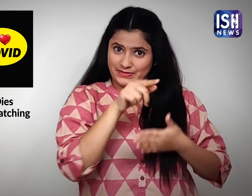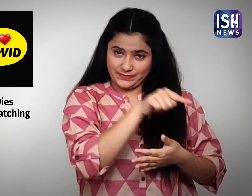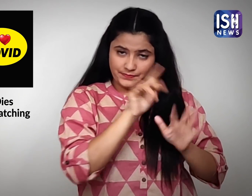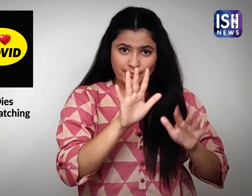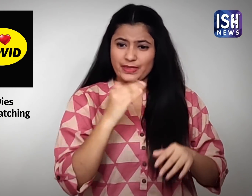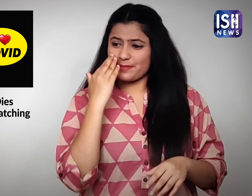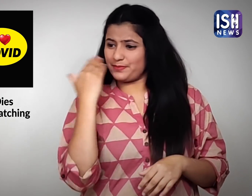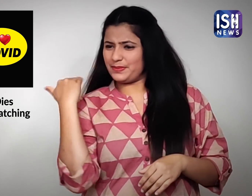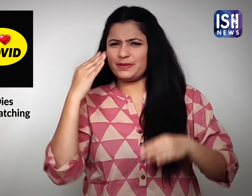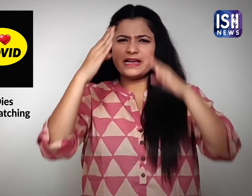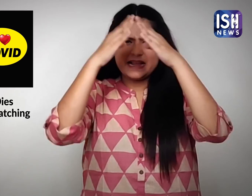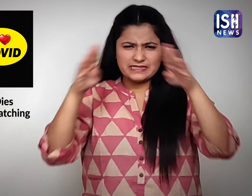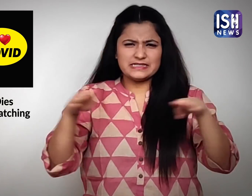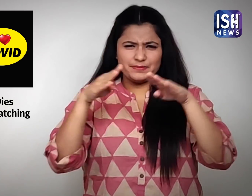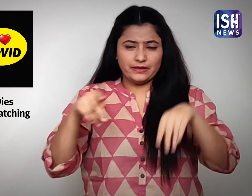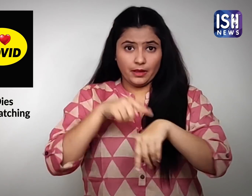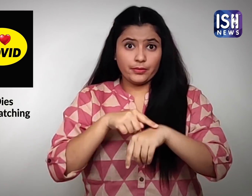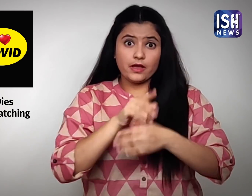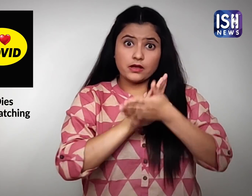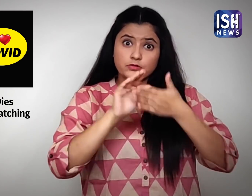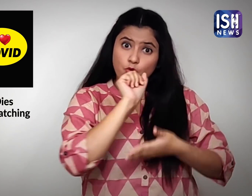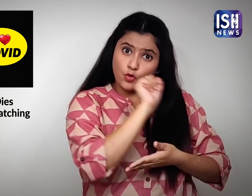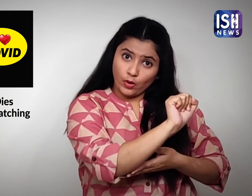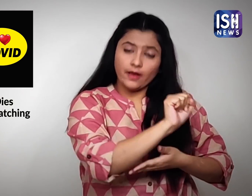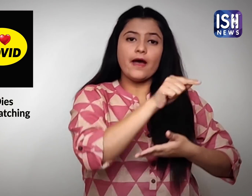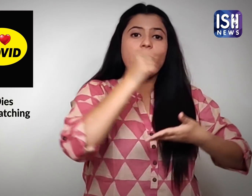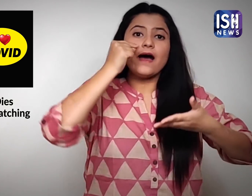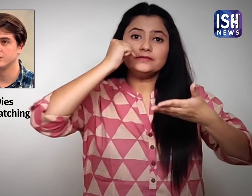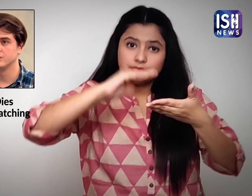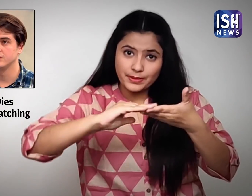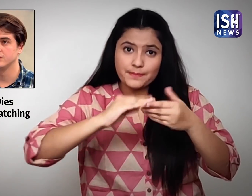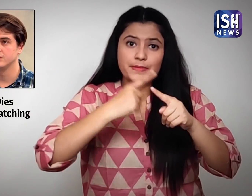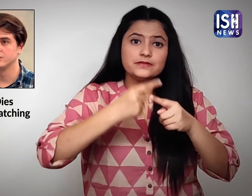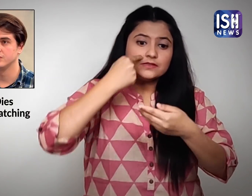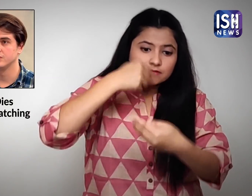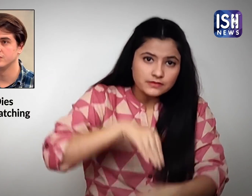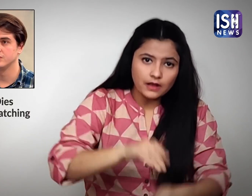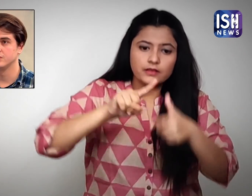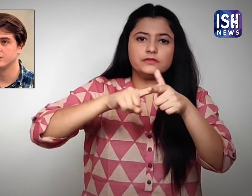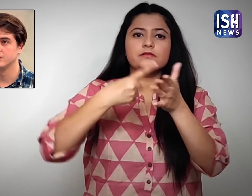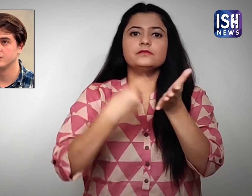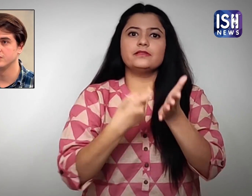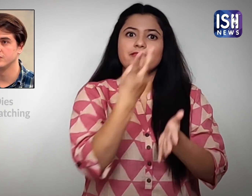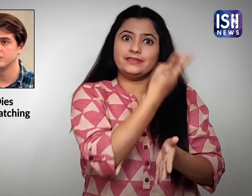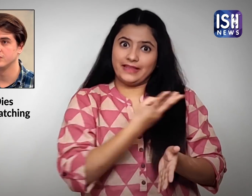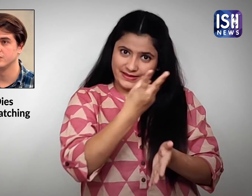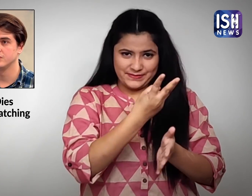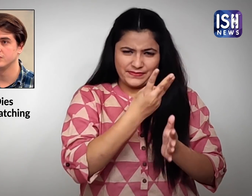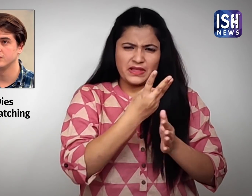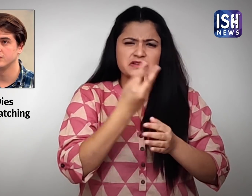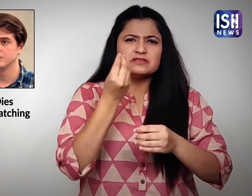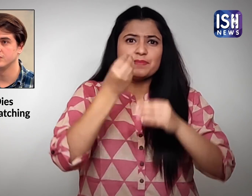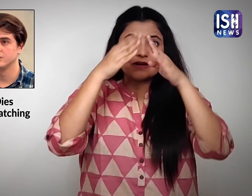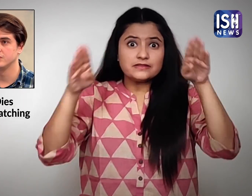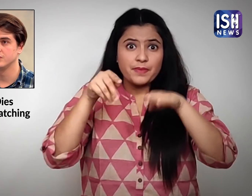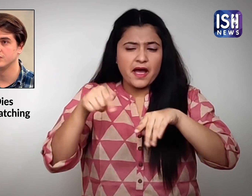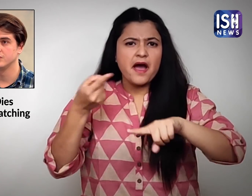हाना के पती और बेटे जान रेक दोनों को टीका लगवाया गया था लेकिन फिर भी क्रिस्मस के दौरान वे संक्रमित हो गए